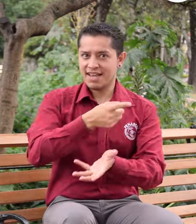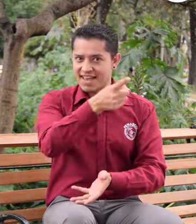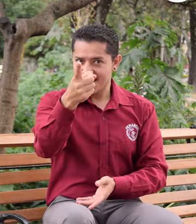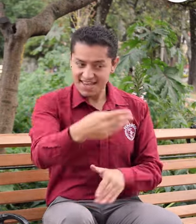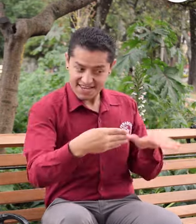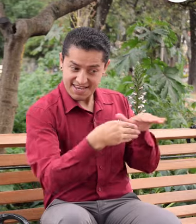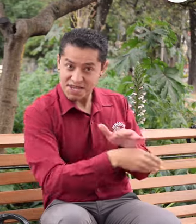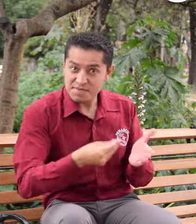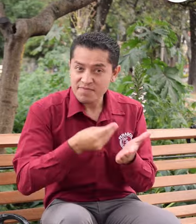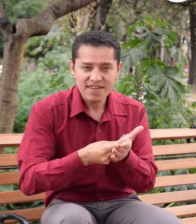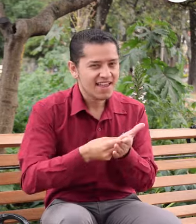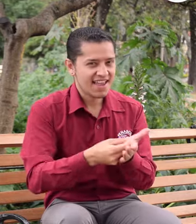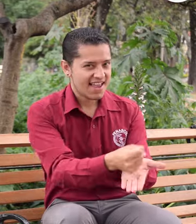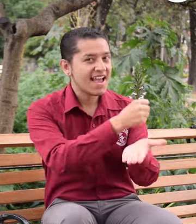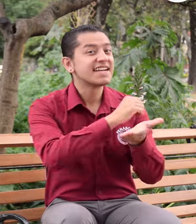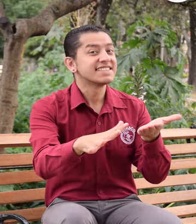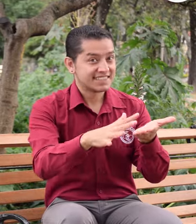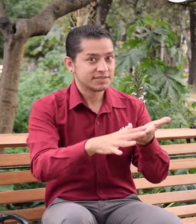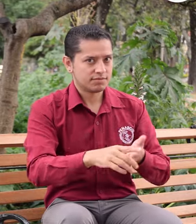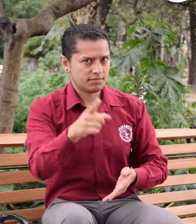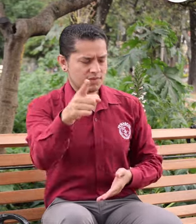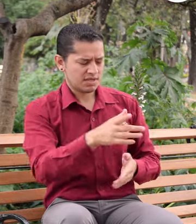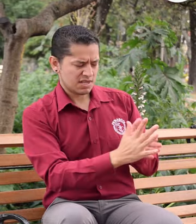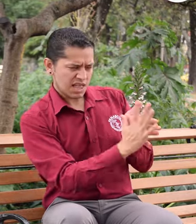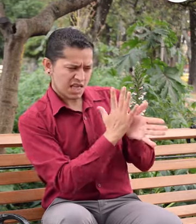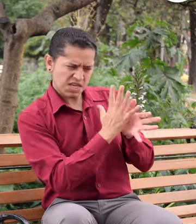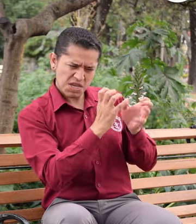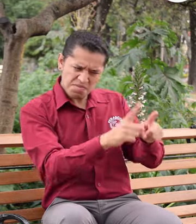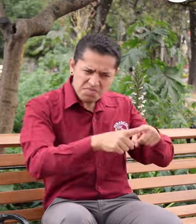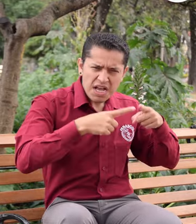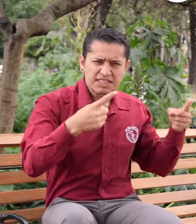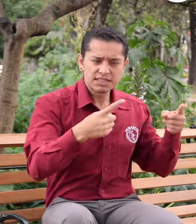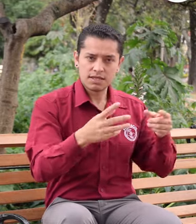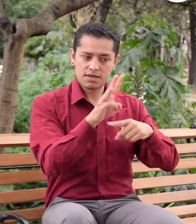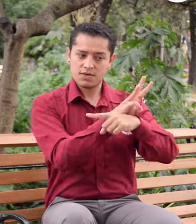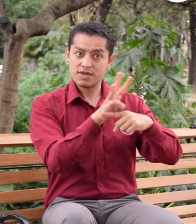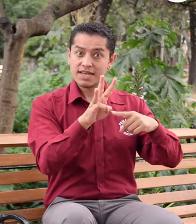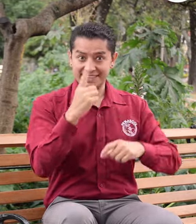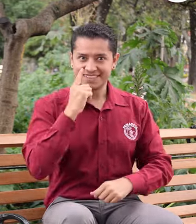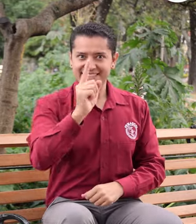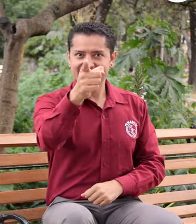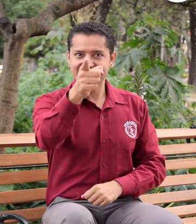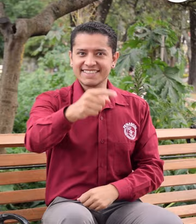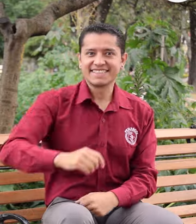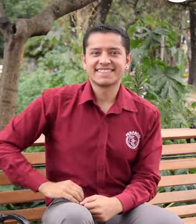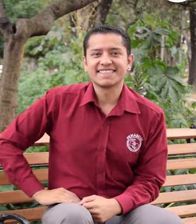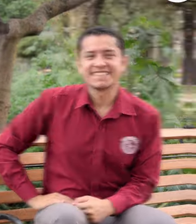comunicación. No tiene ningún costo. Es gratis. Si quieres más información, visita la página web. Gracias.